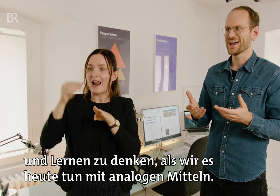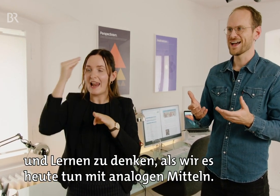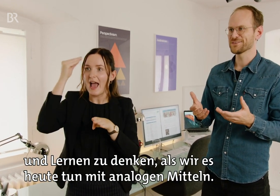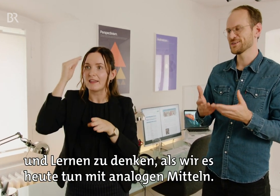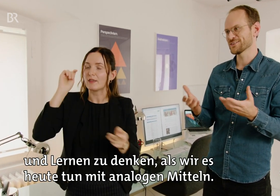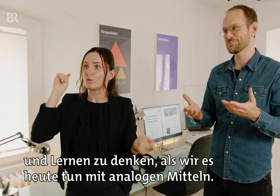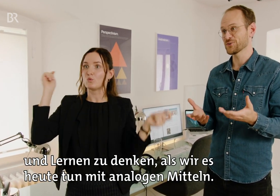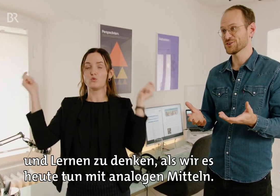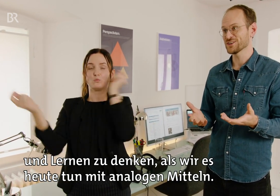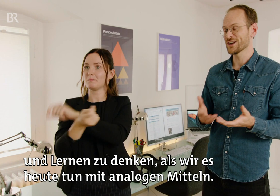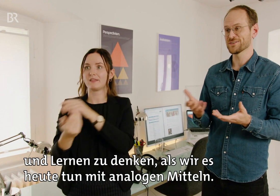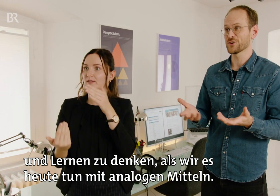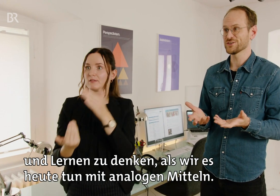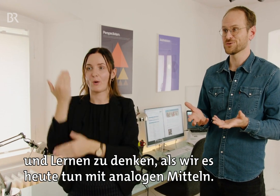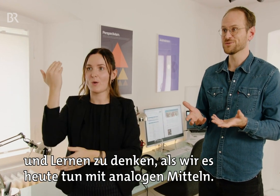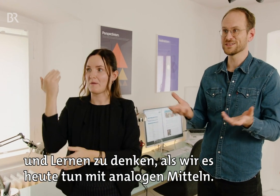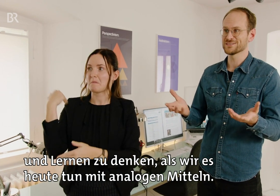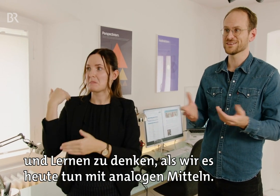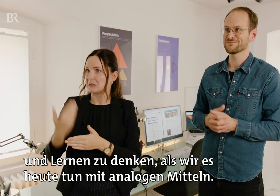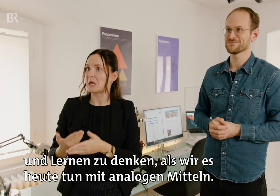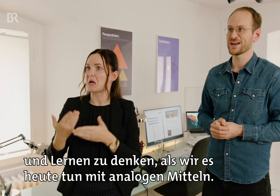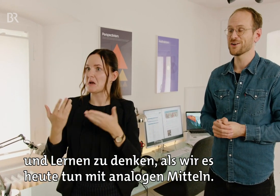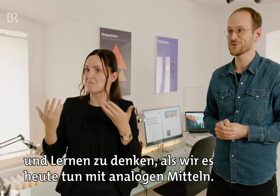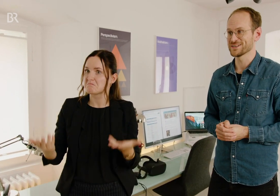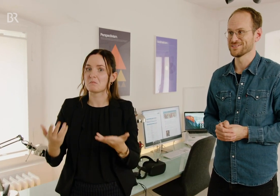als wir das bis heute, als wir es heute tun mit analogen Mitteln.